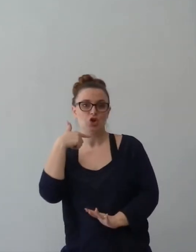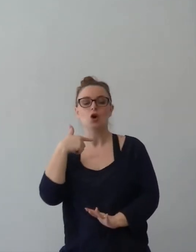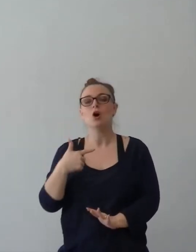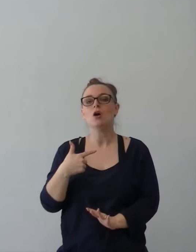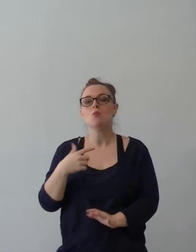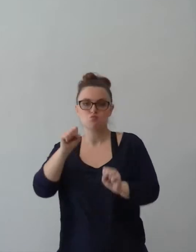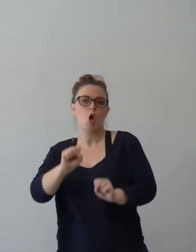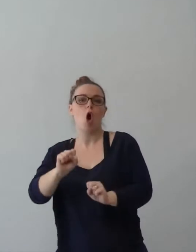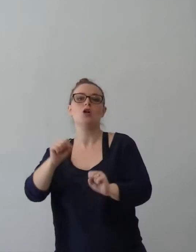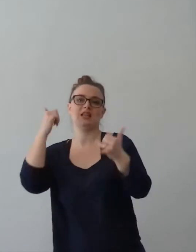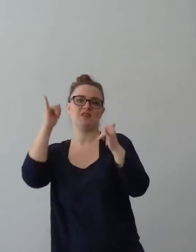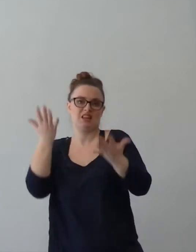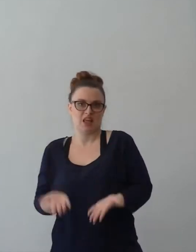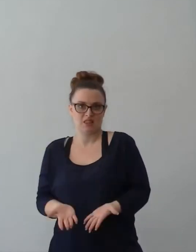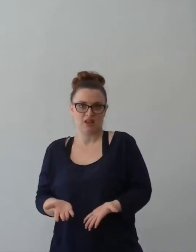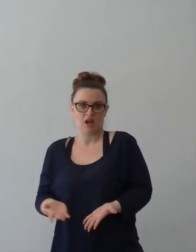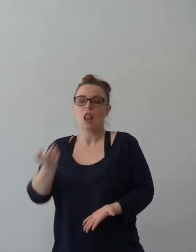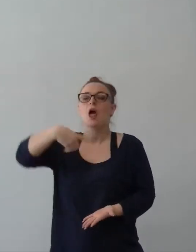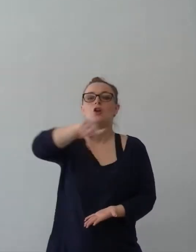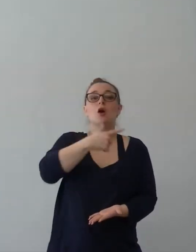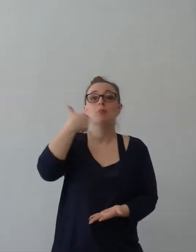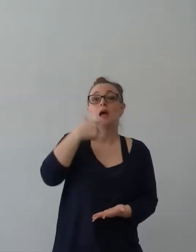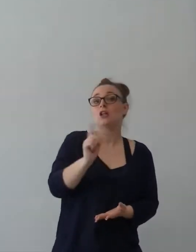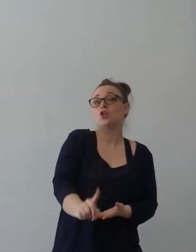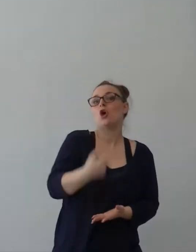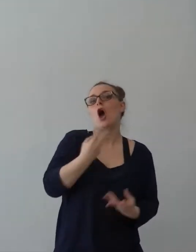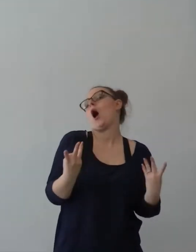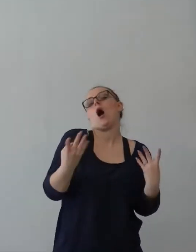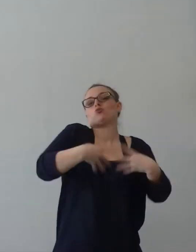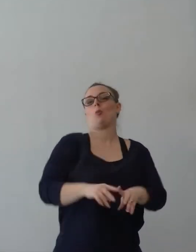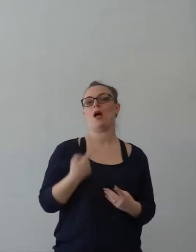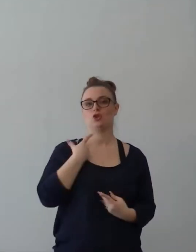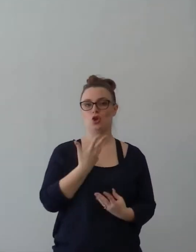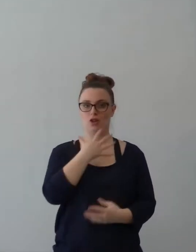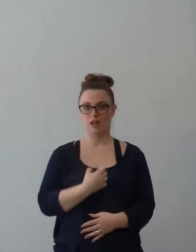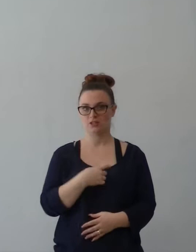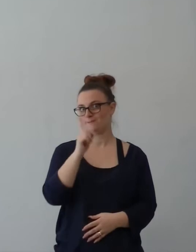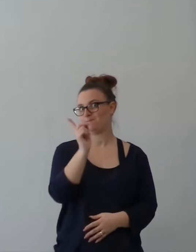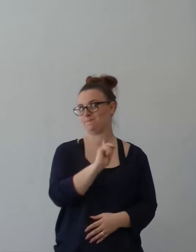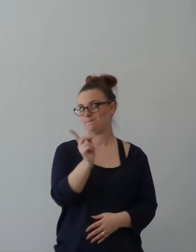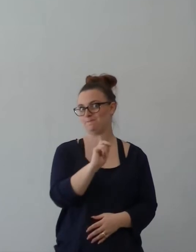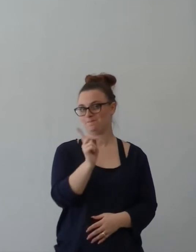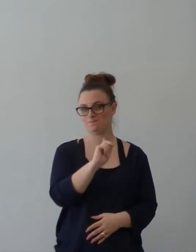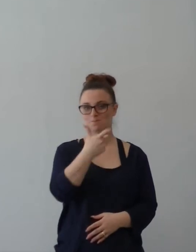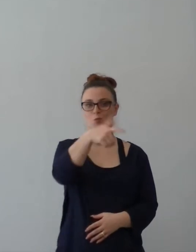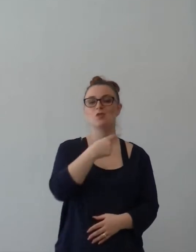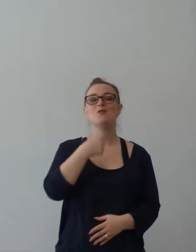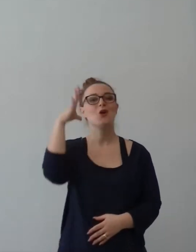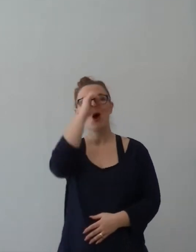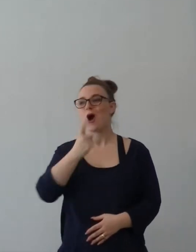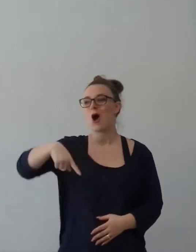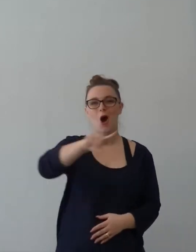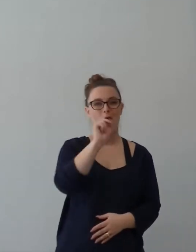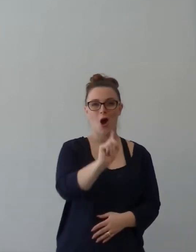saremo tristi. Sapete perché è questo? Perché non comprendiamo la